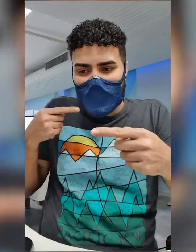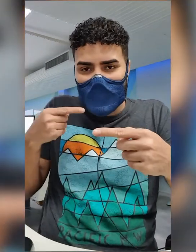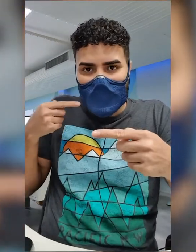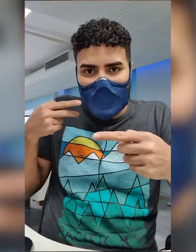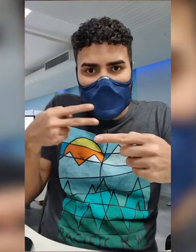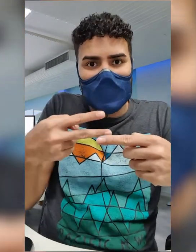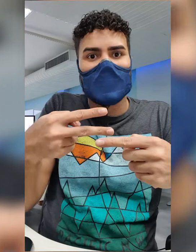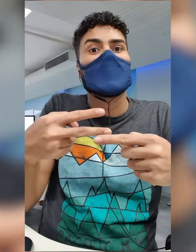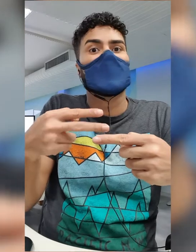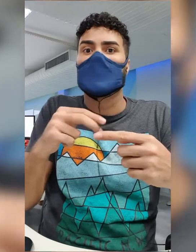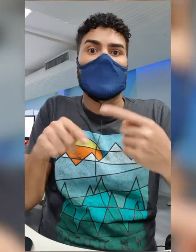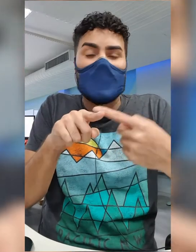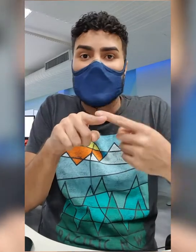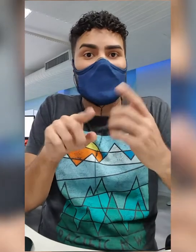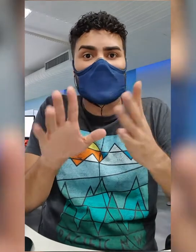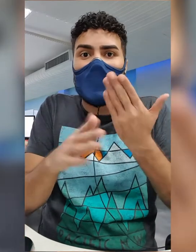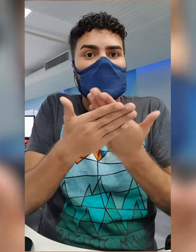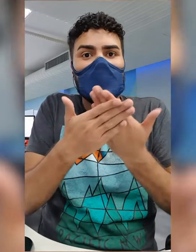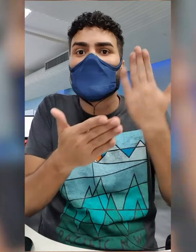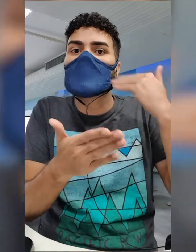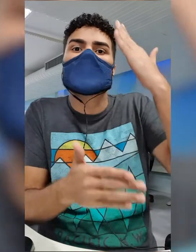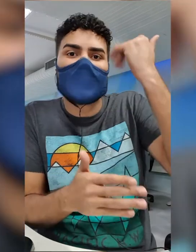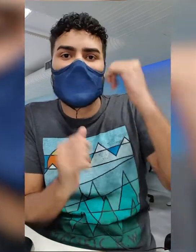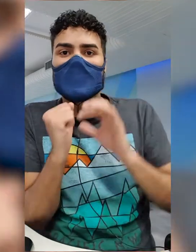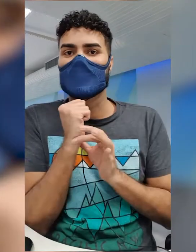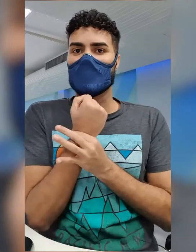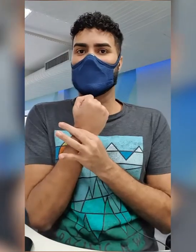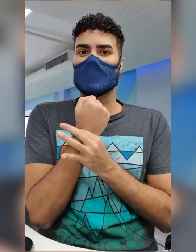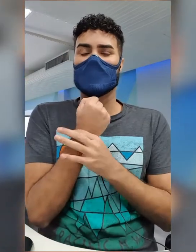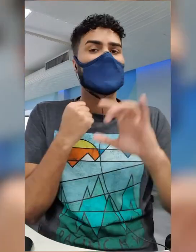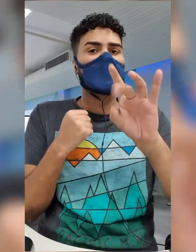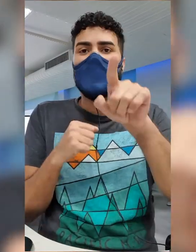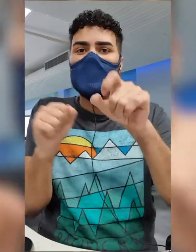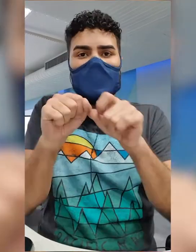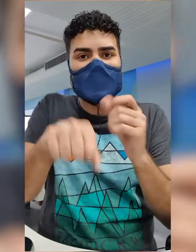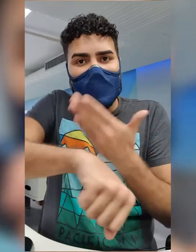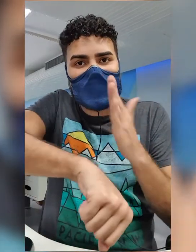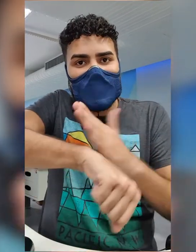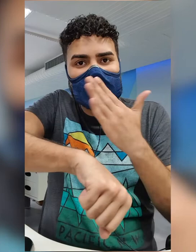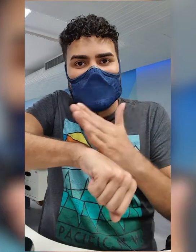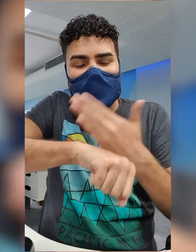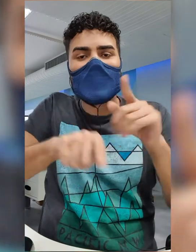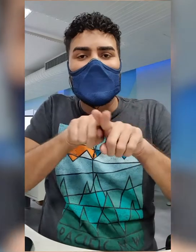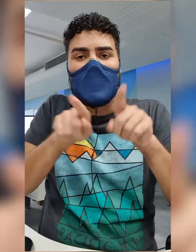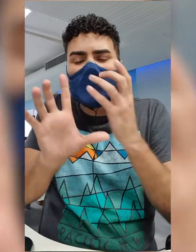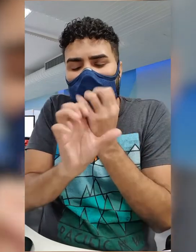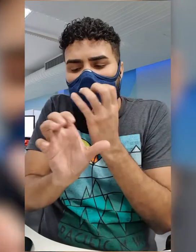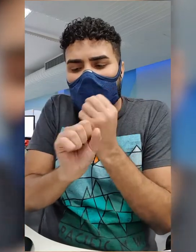que ele já estudou, que ele tem uma segurança e tentar fazer exercícios, fazer resolução de problemas,